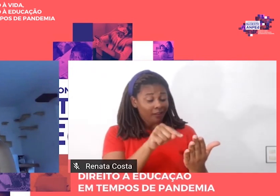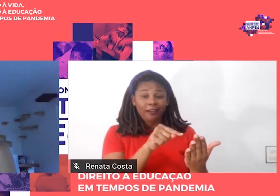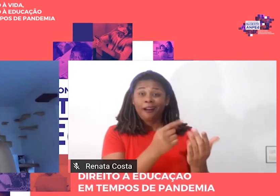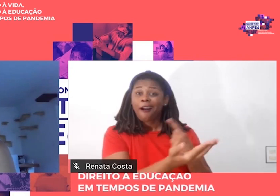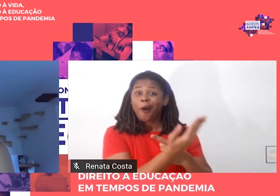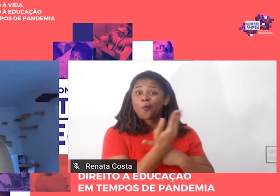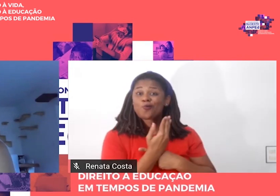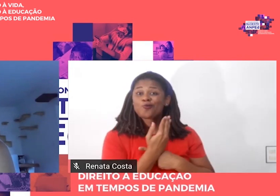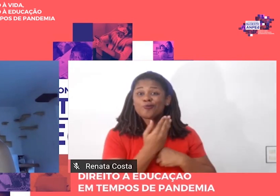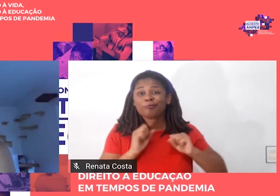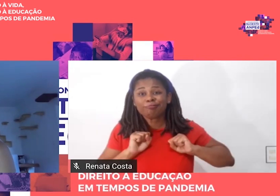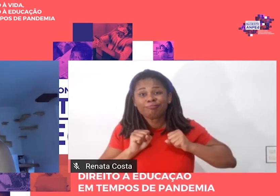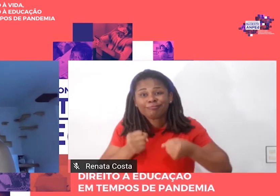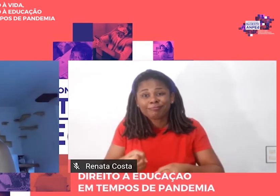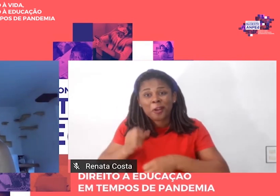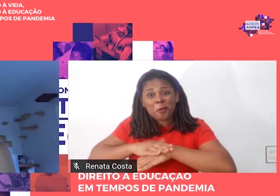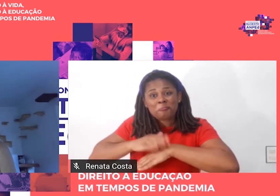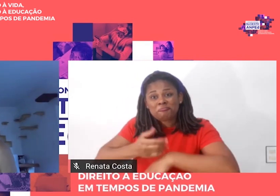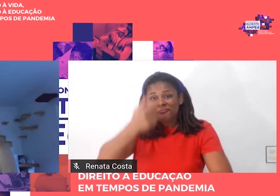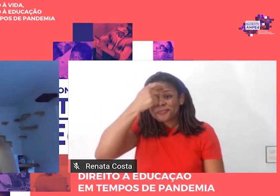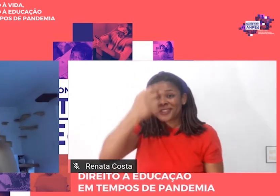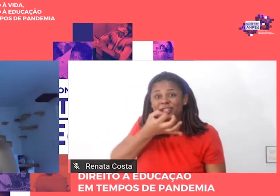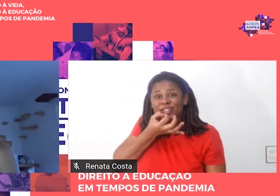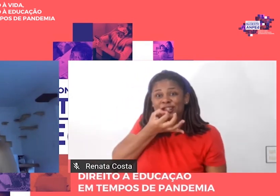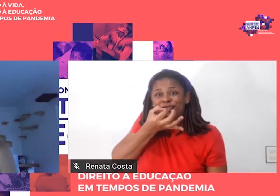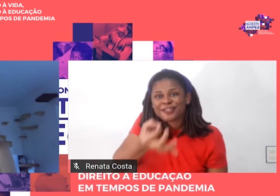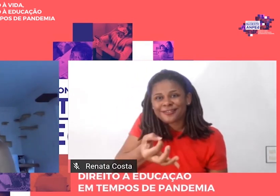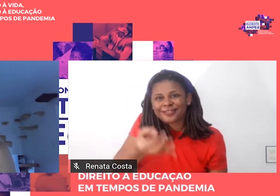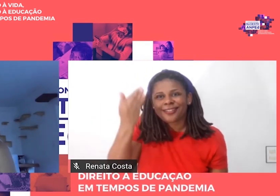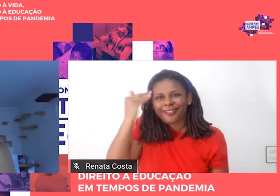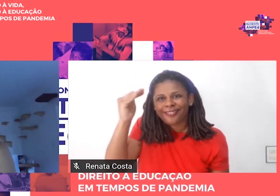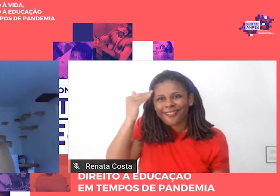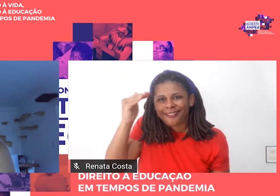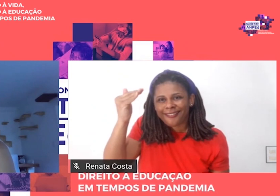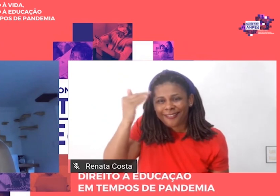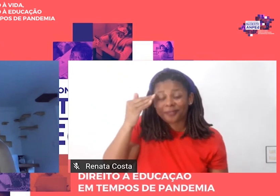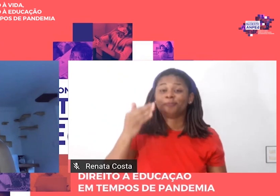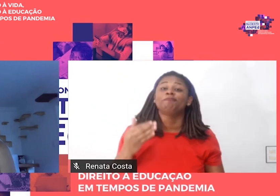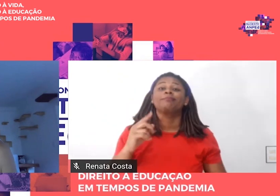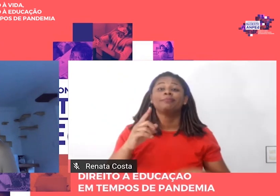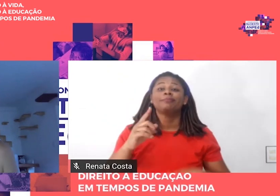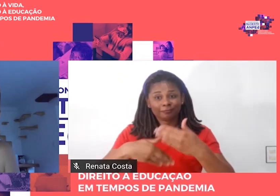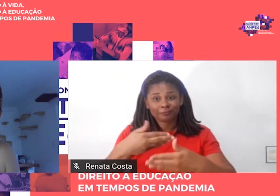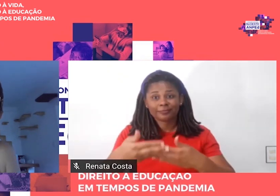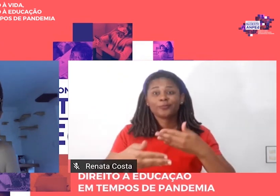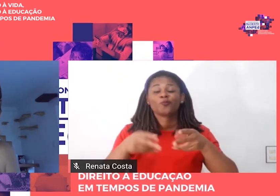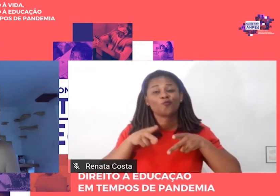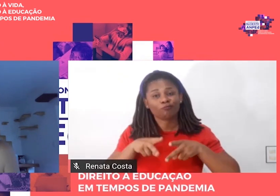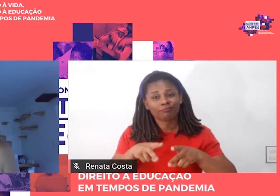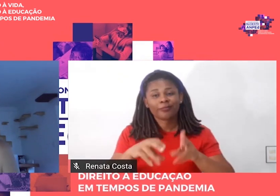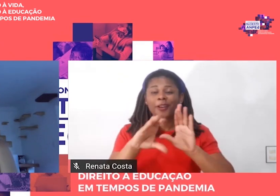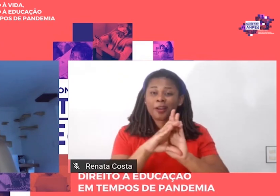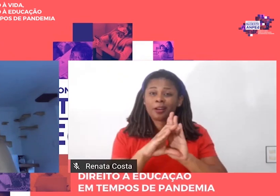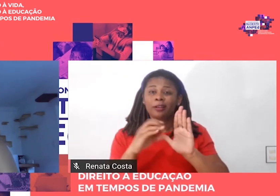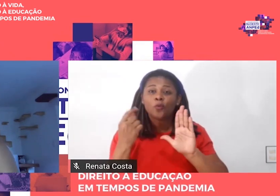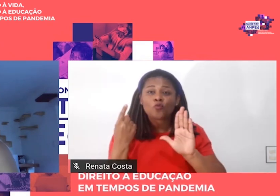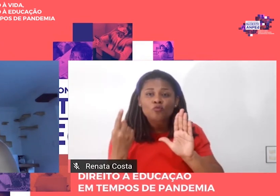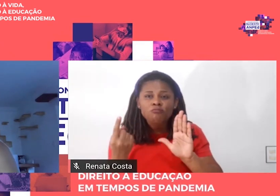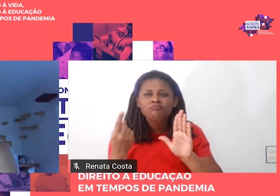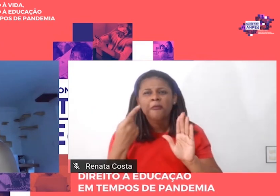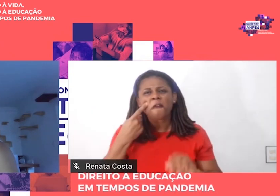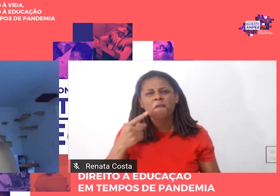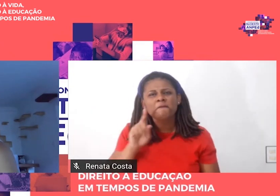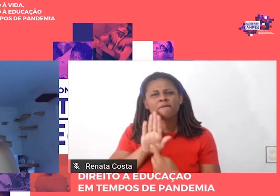crítica sobre tal formulação. Na continuidade do capítulo 1, são apresentadas as teorias